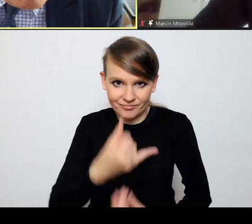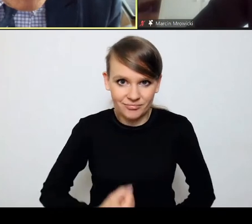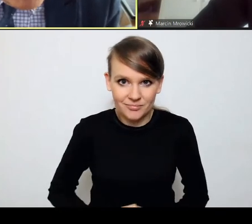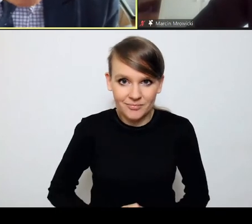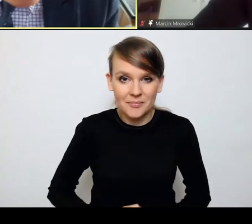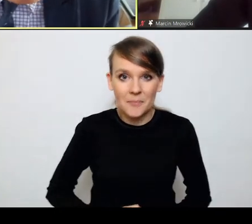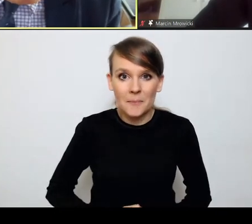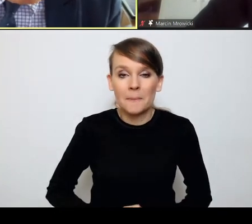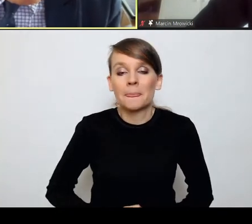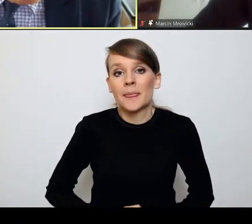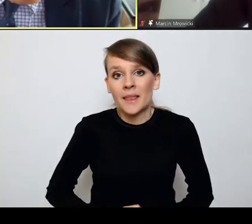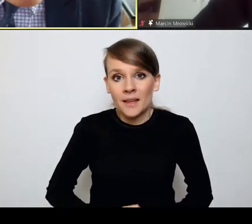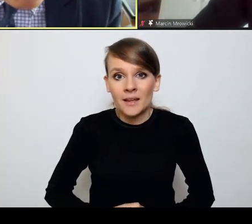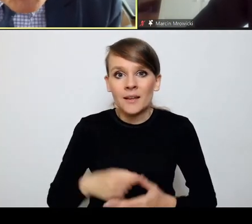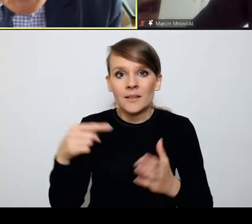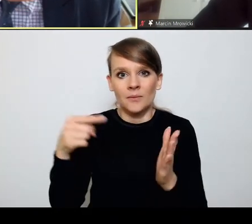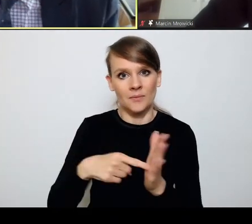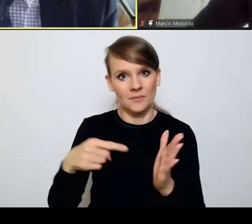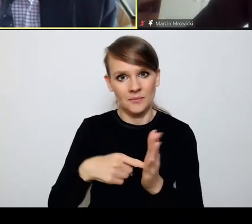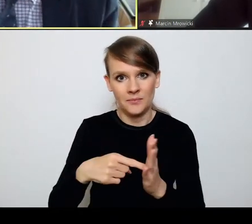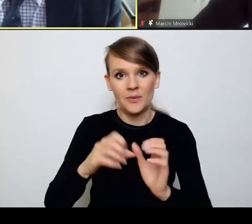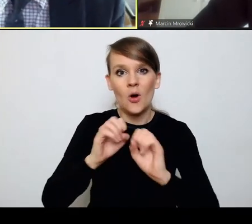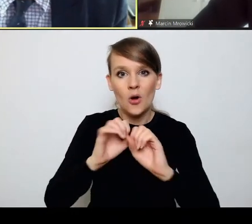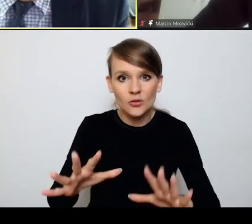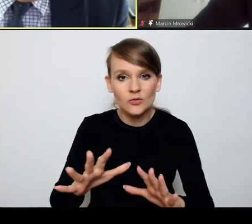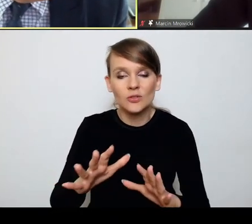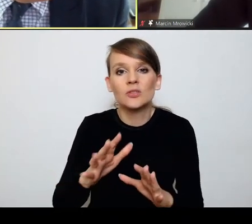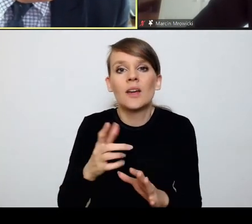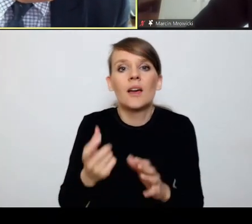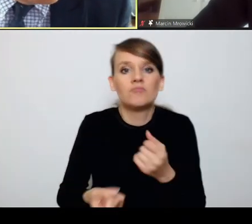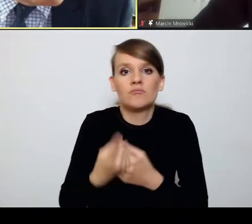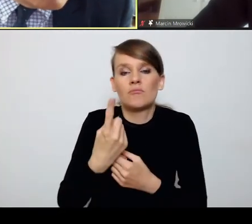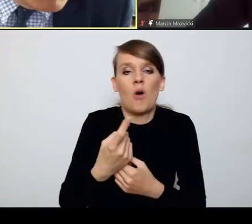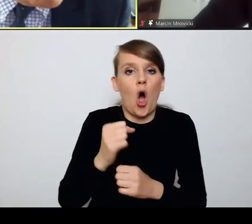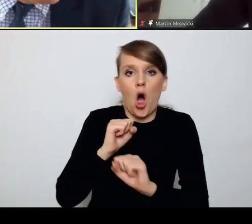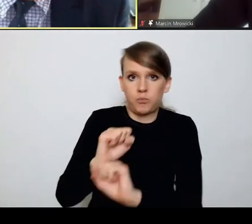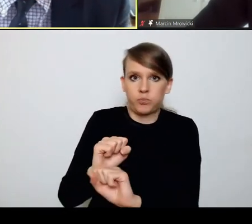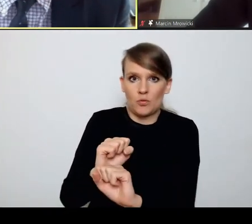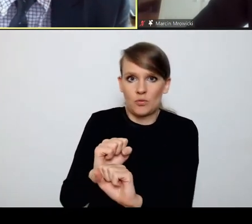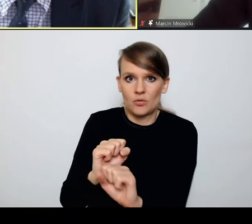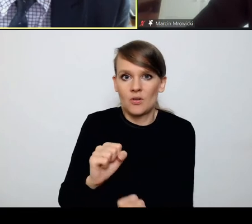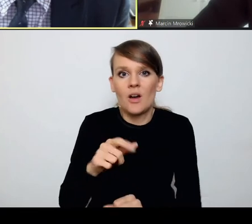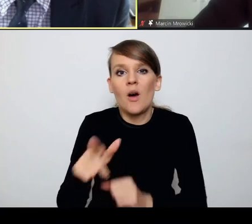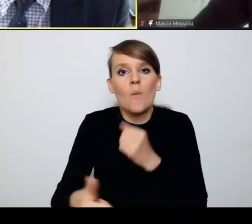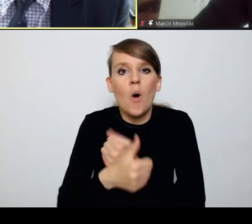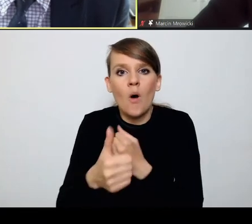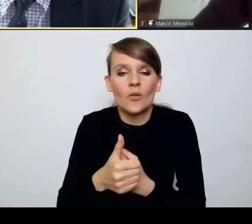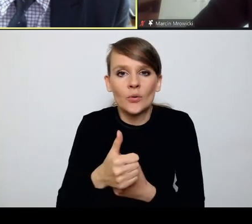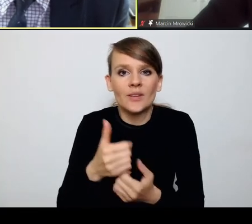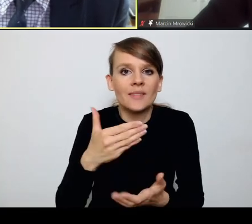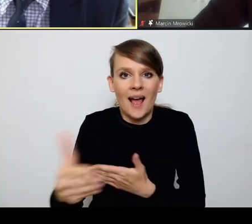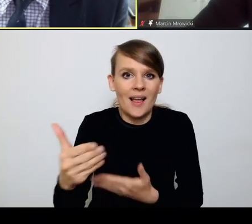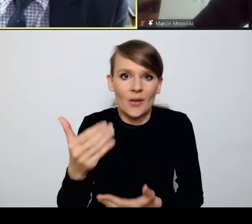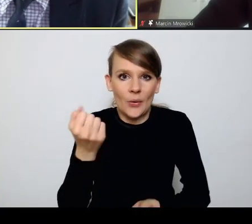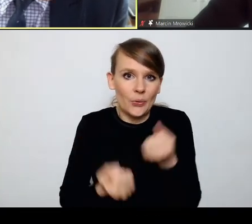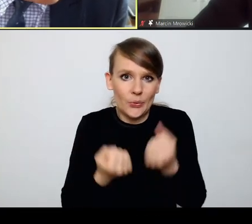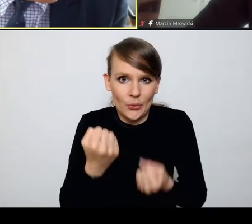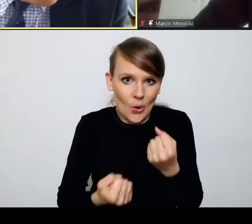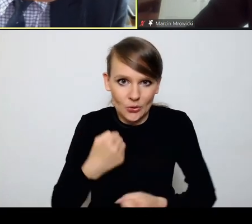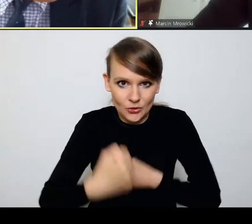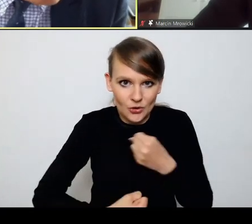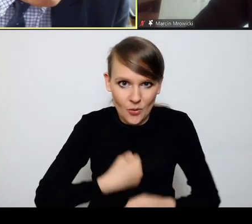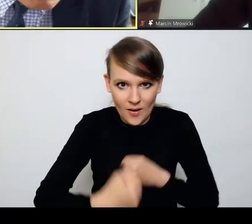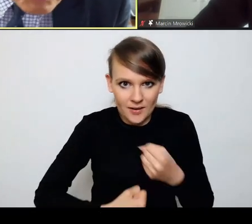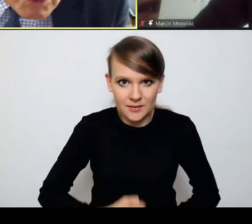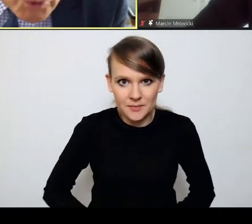coś, co oczywiście wywołuje opór i powoduje trudności w naszym funkcjonowaniu, ale